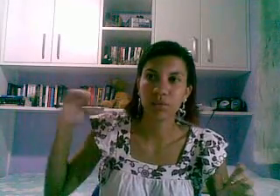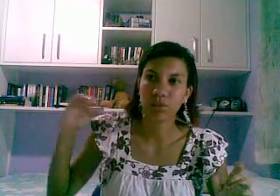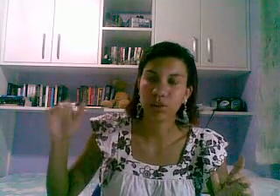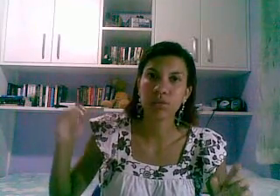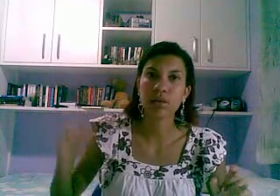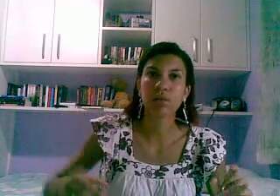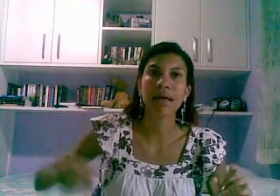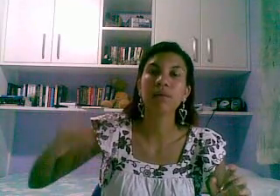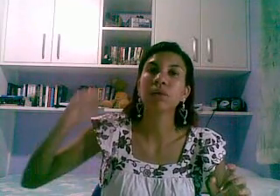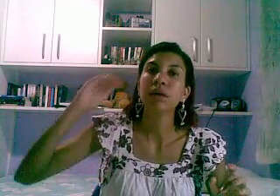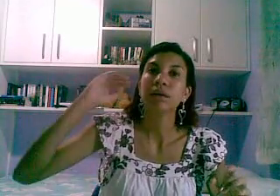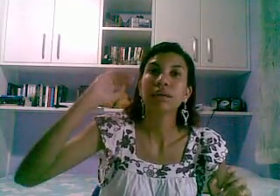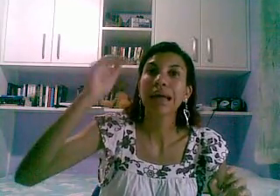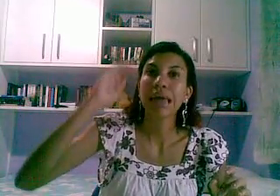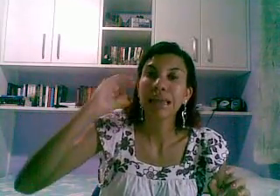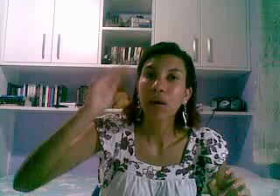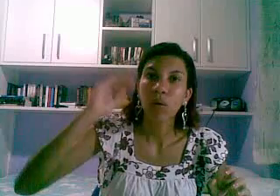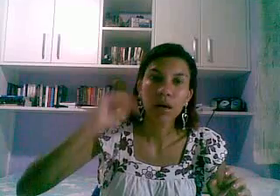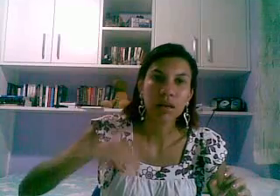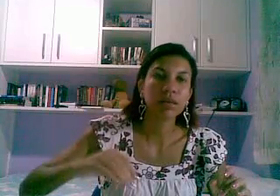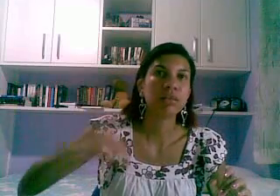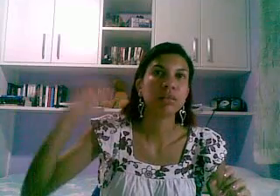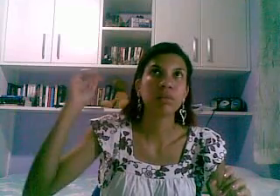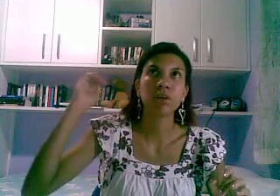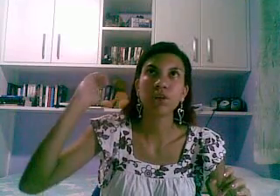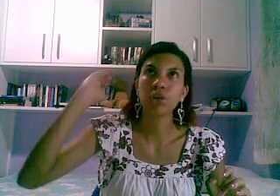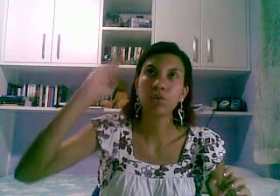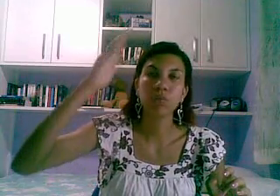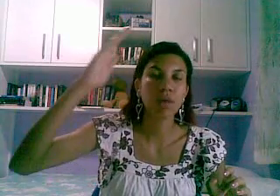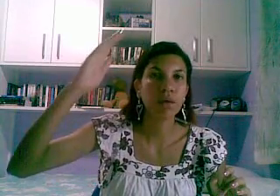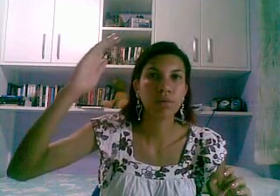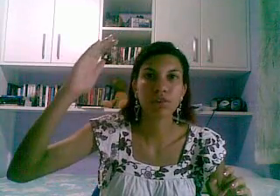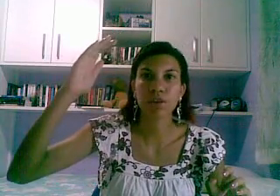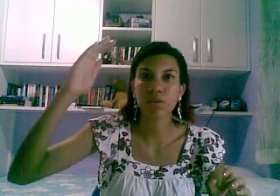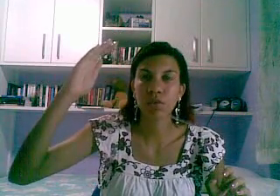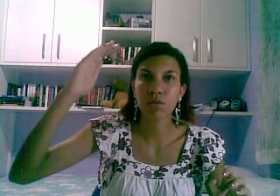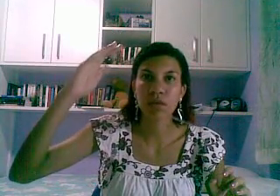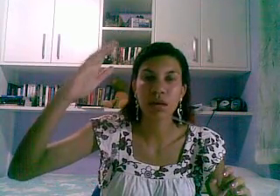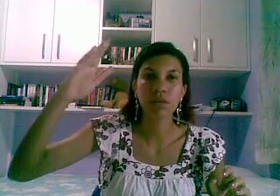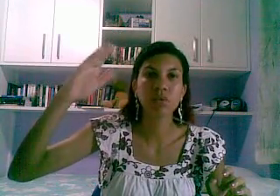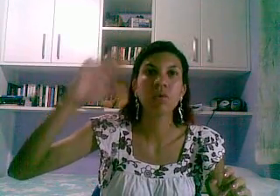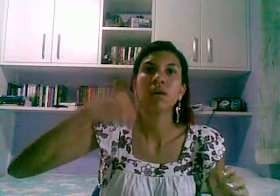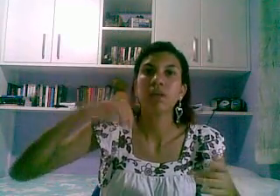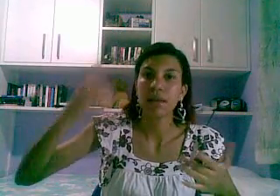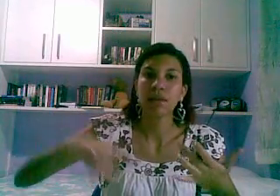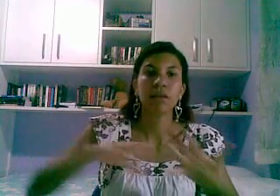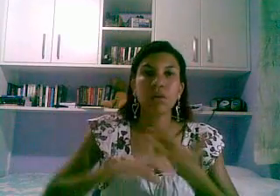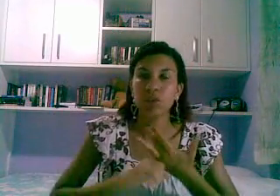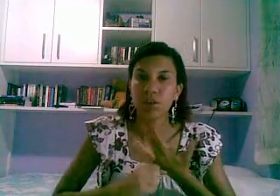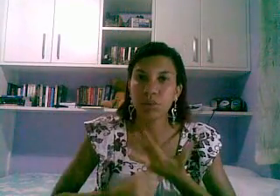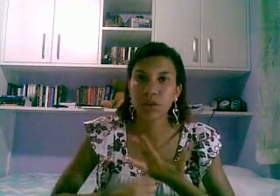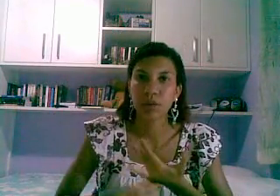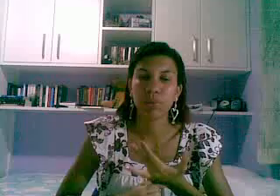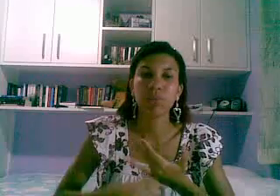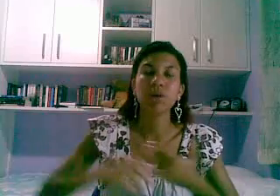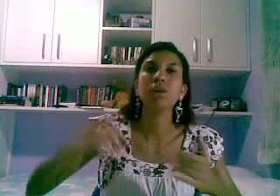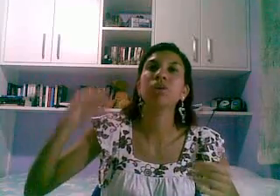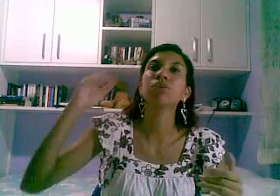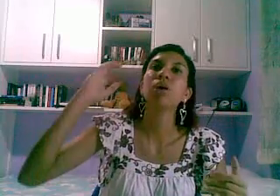no dia do resultado naquela ordem então o kit 1 é o kit da novo conceito né da trilogia beijada por um anjo